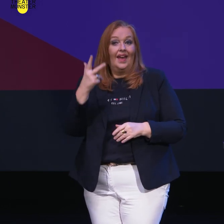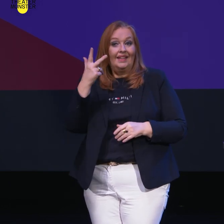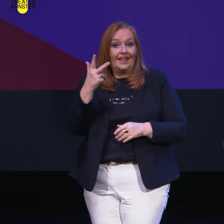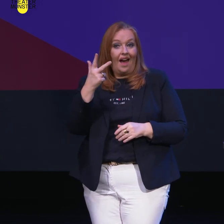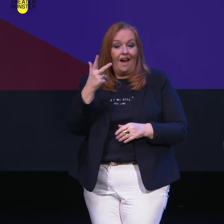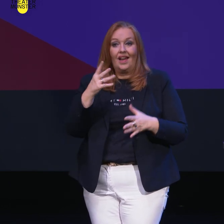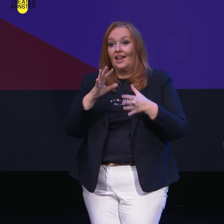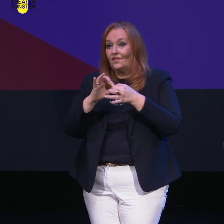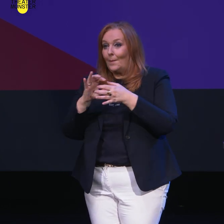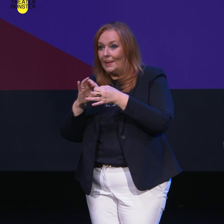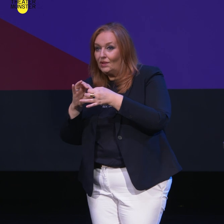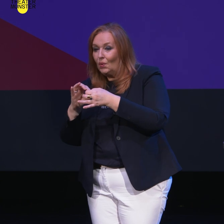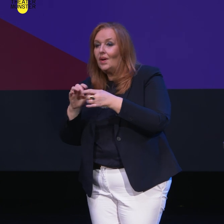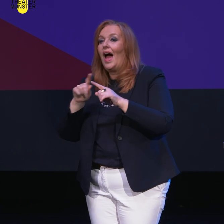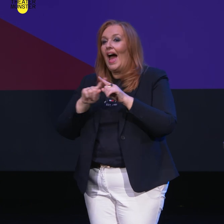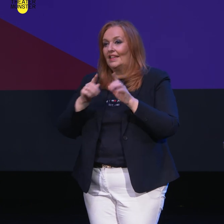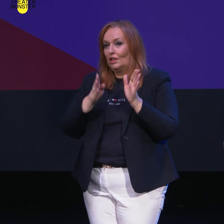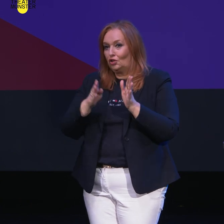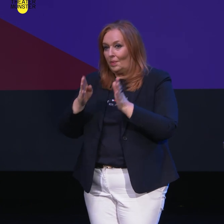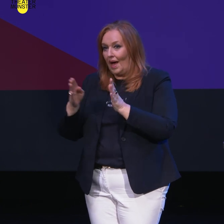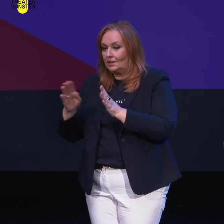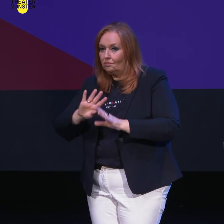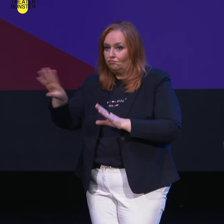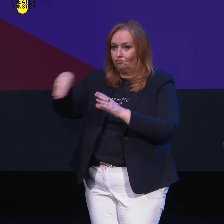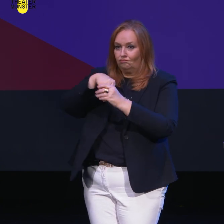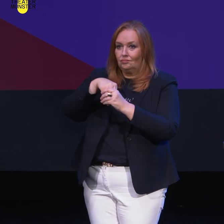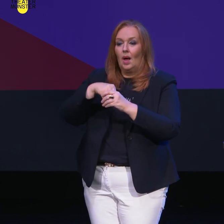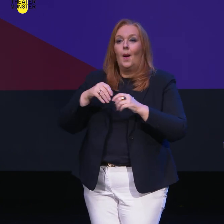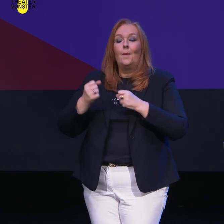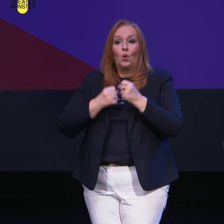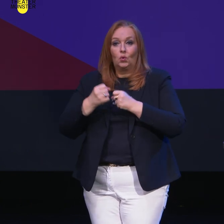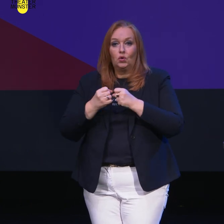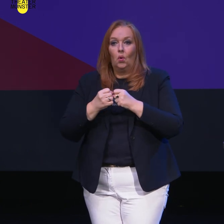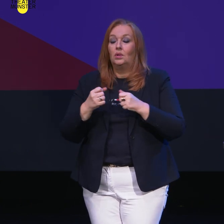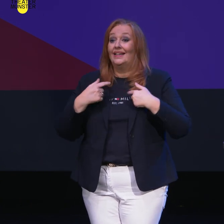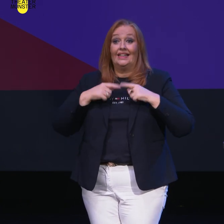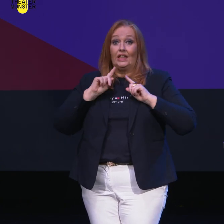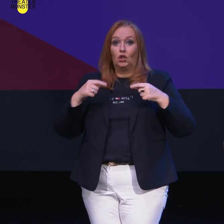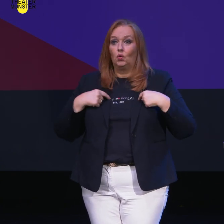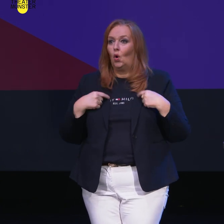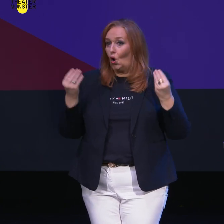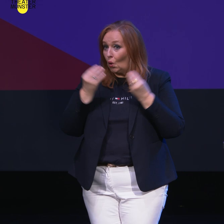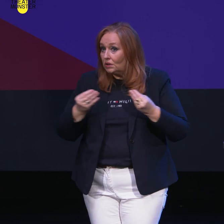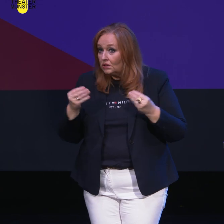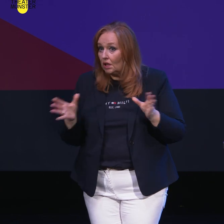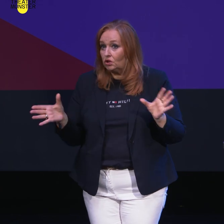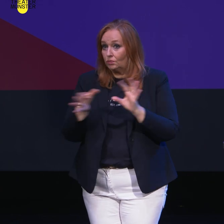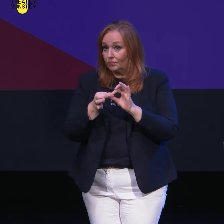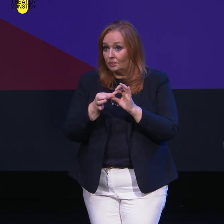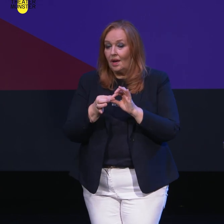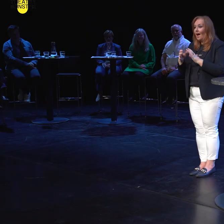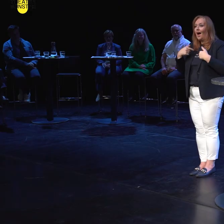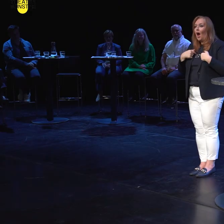Drei Verbindungen haben wir mit den anderen Sparten direkt in unsere Produktionen und das heißt, nicht nur sind wir künstlerisch verbunden, sondern auch